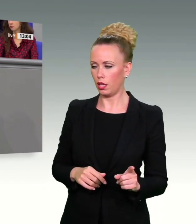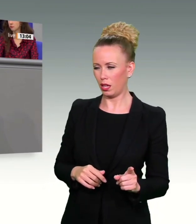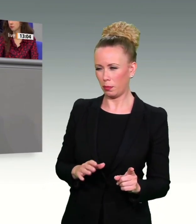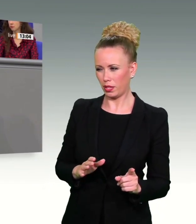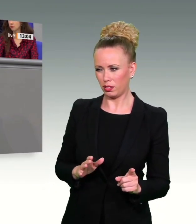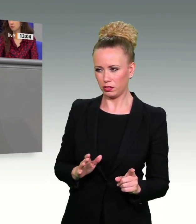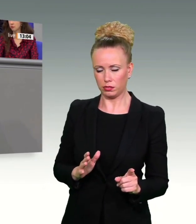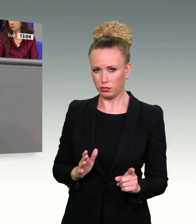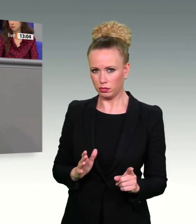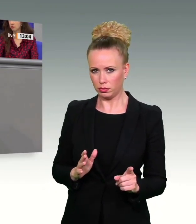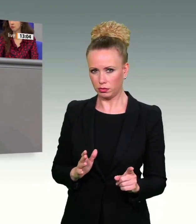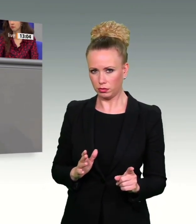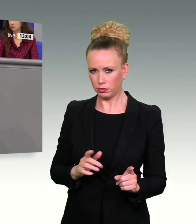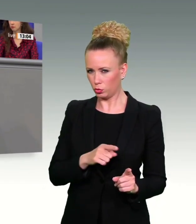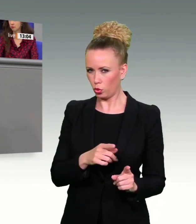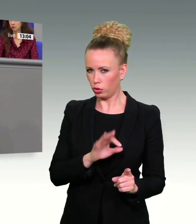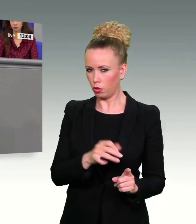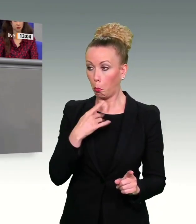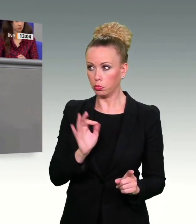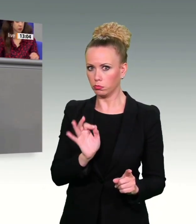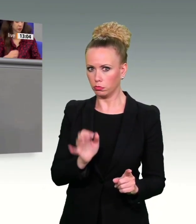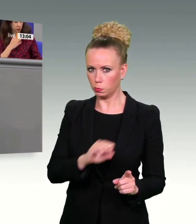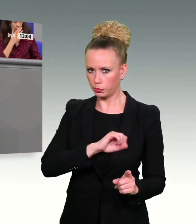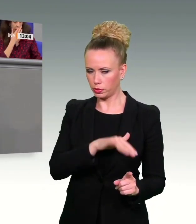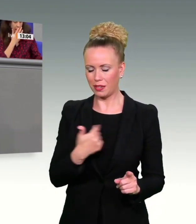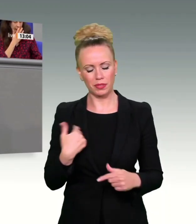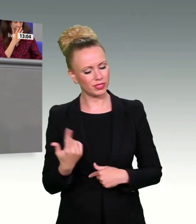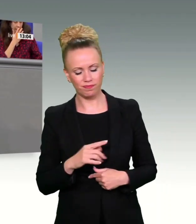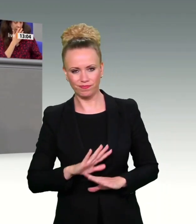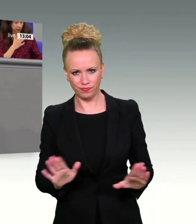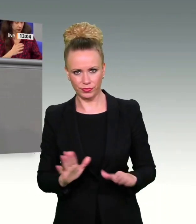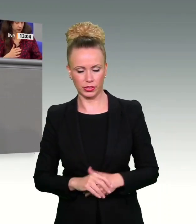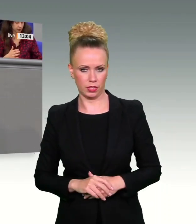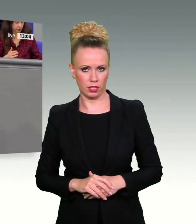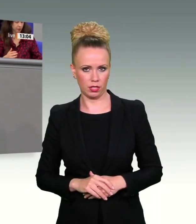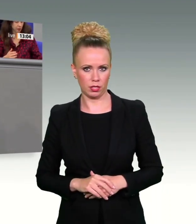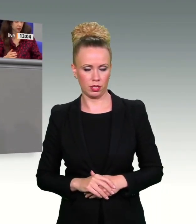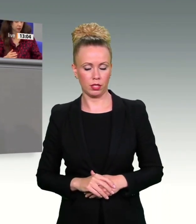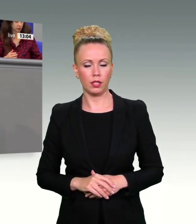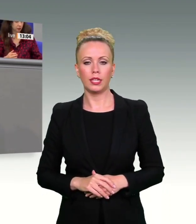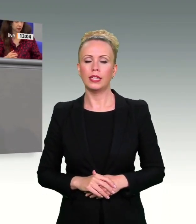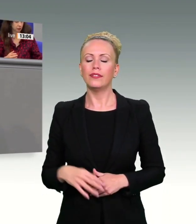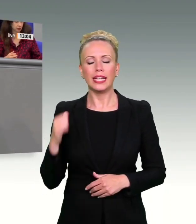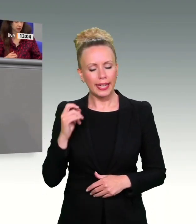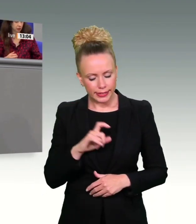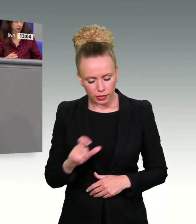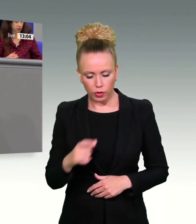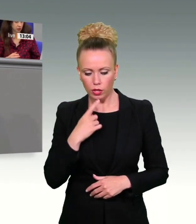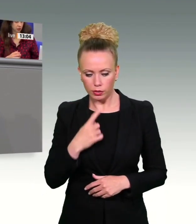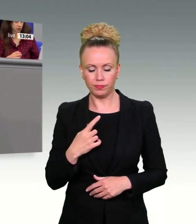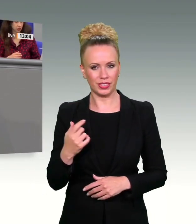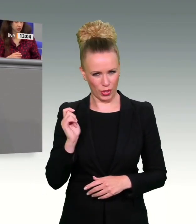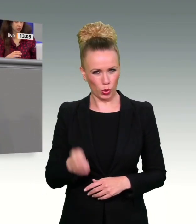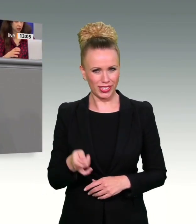Für uns ist die gute Nachricht. Die Entscheidung des Europäischen Gerichtshofs aus der letzten Woche lässt genau die beschriebene Möglichkeit zur Speicherung von IP